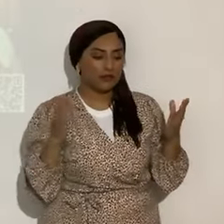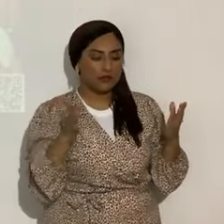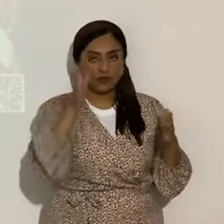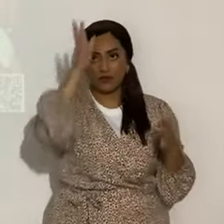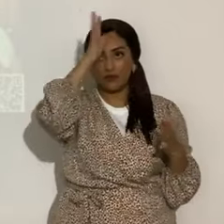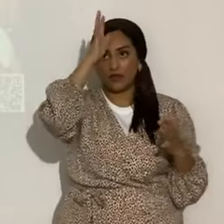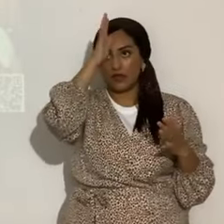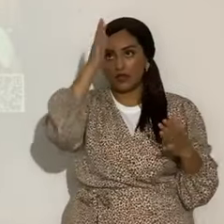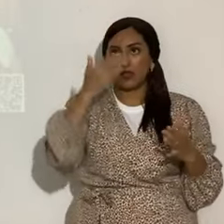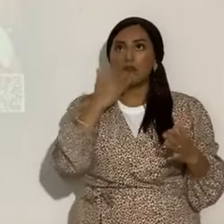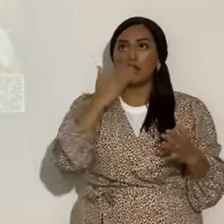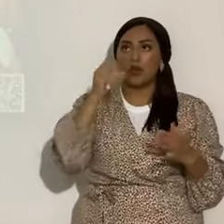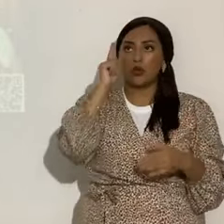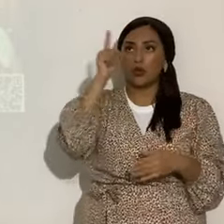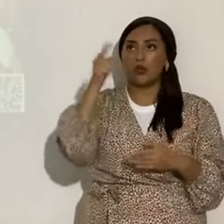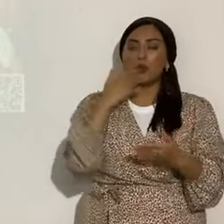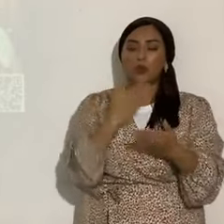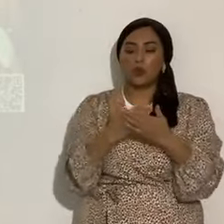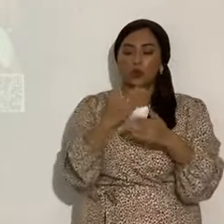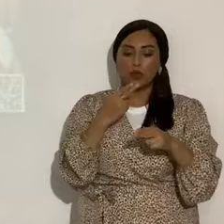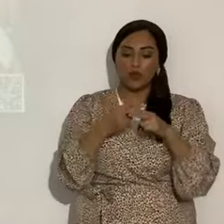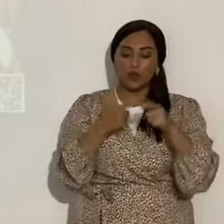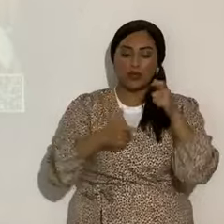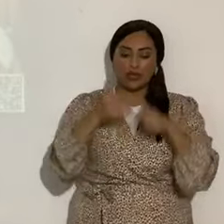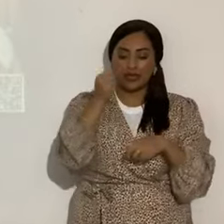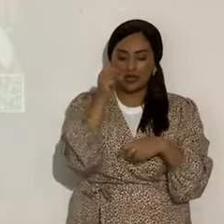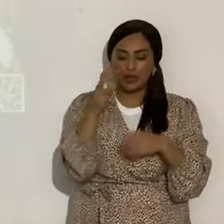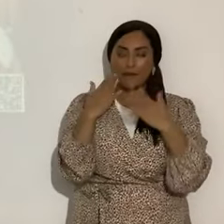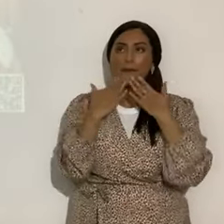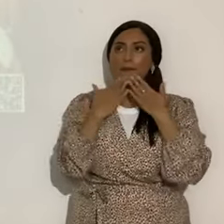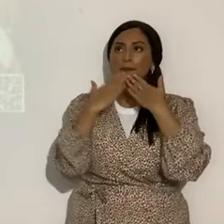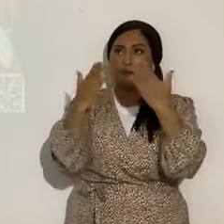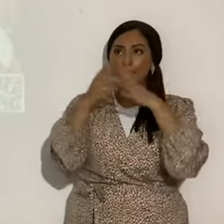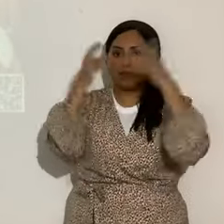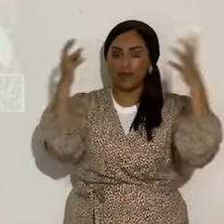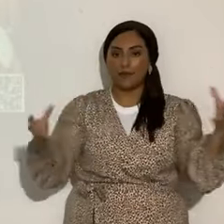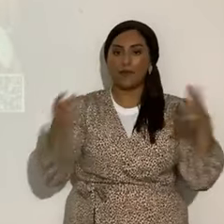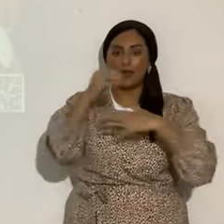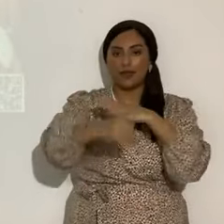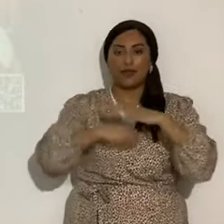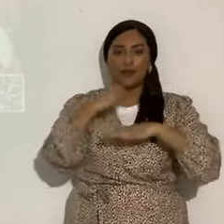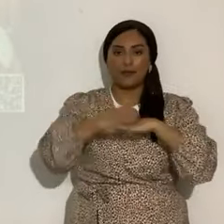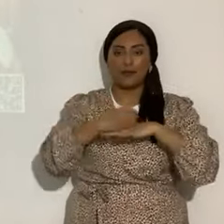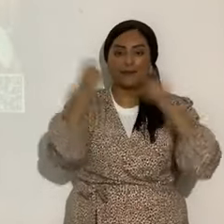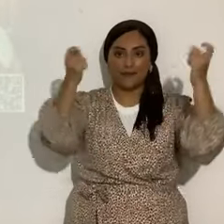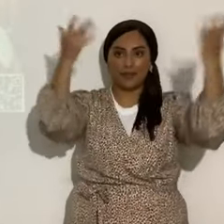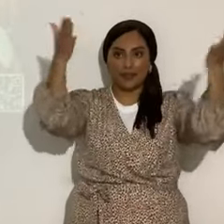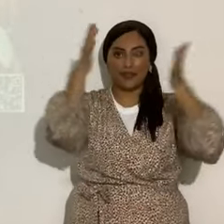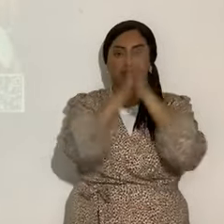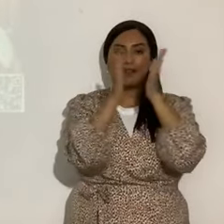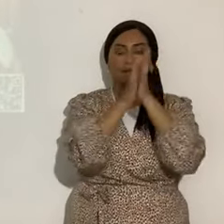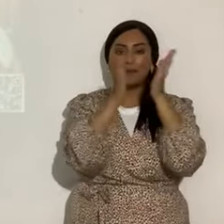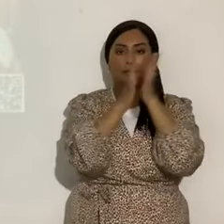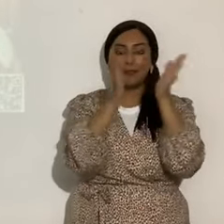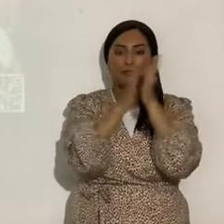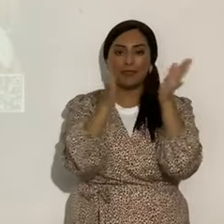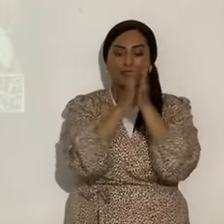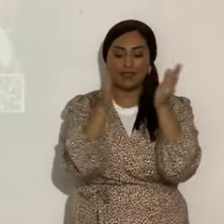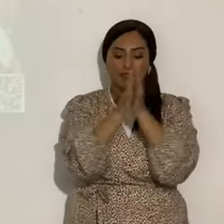Gavá porque eres bueno, y en el nombre de nosotros de Yashu HaMesha te damos todo a Gavá, Omen, de Omen, y exaltemos, bendito es el Eterno, el